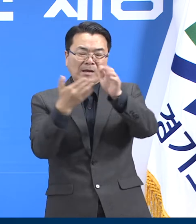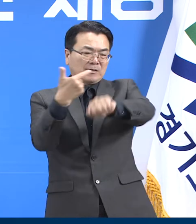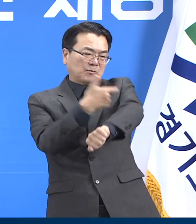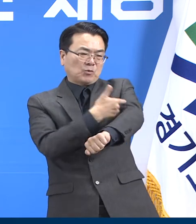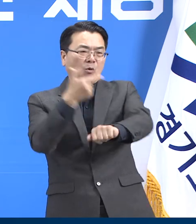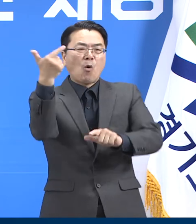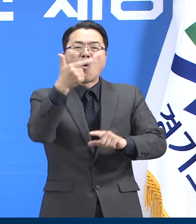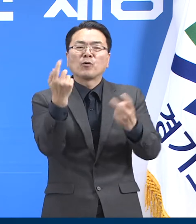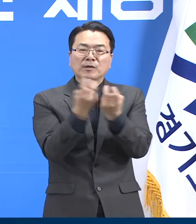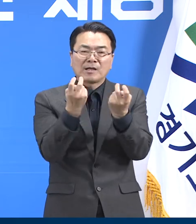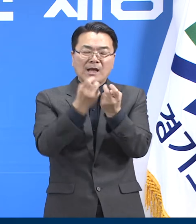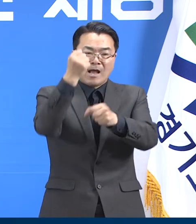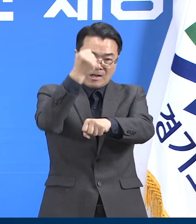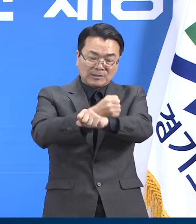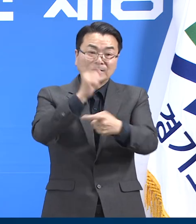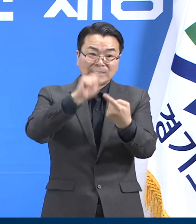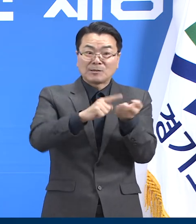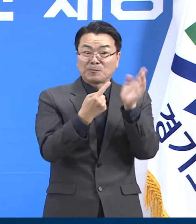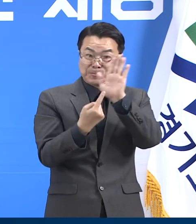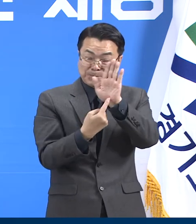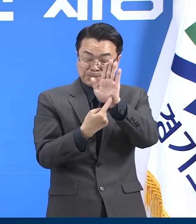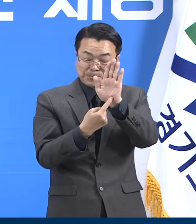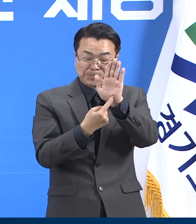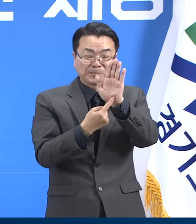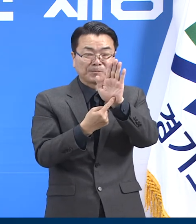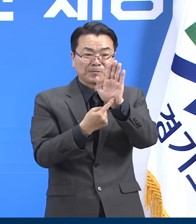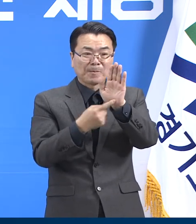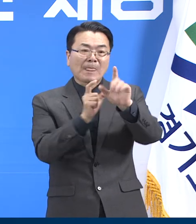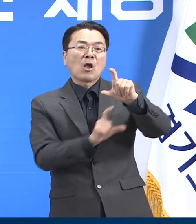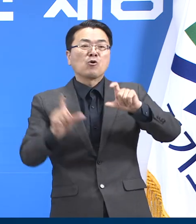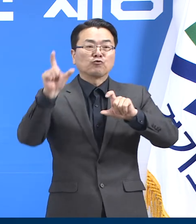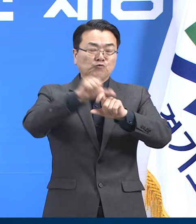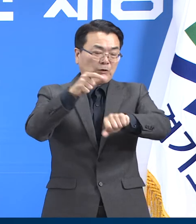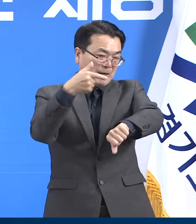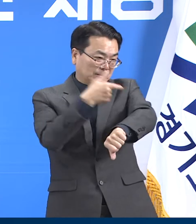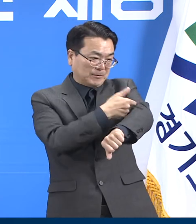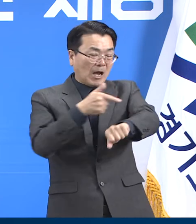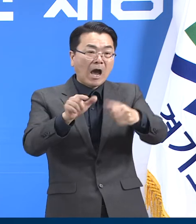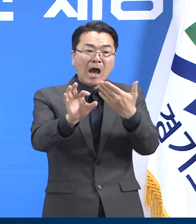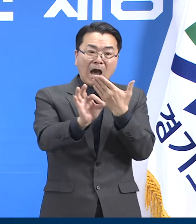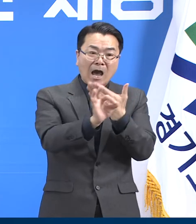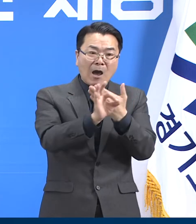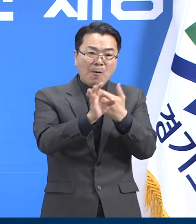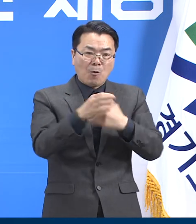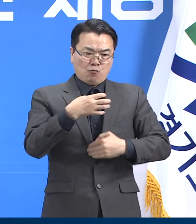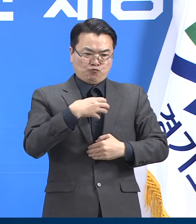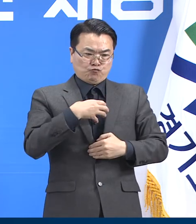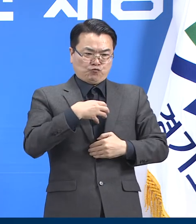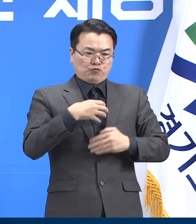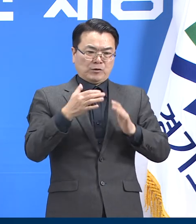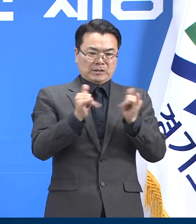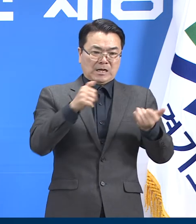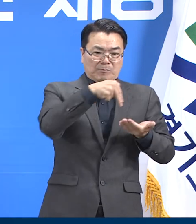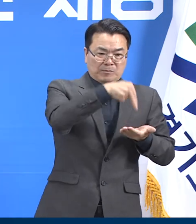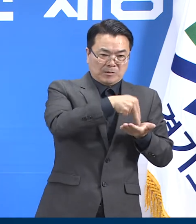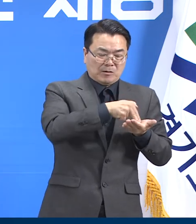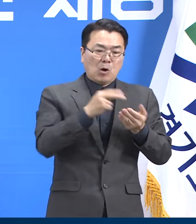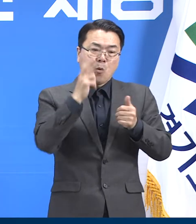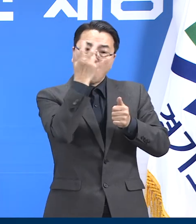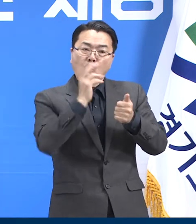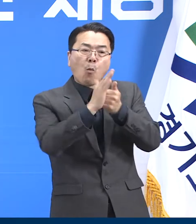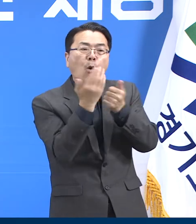대비 80% 이상 접종을 완료하고 추가접종 확대를 통해 고위험군에 대한 보호를 강화하는 것이 주된 내용입니다.